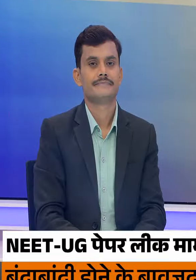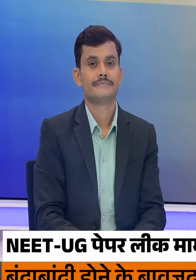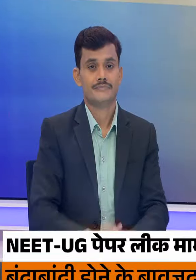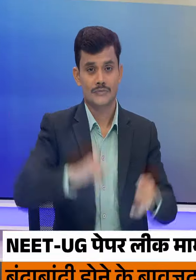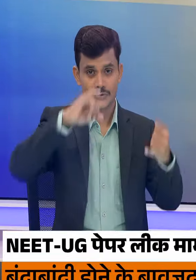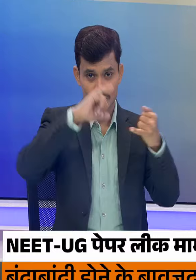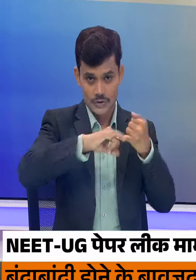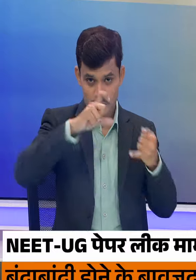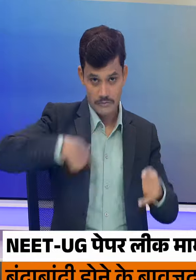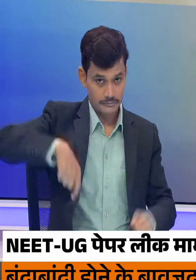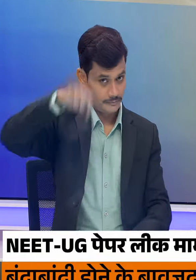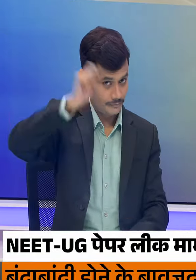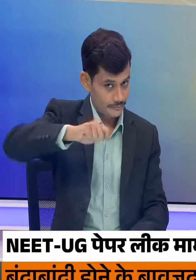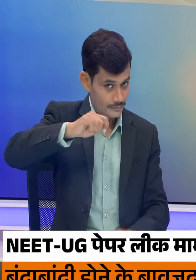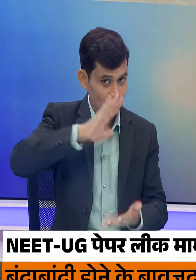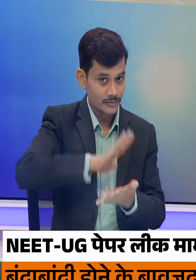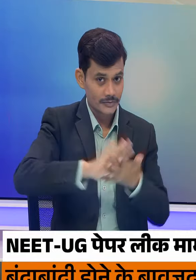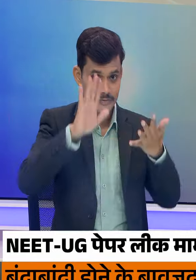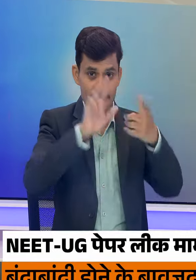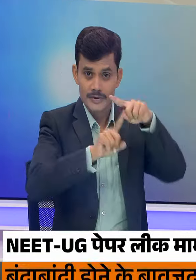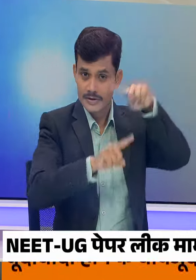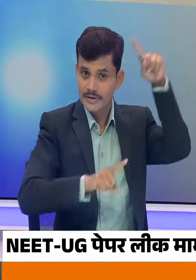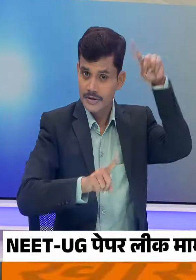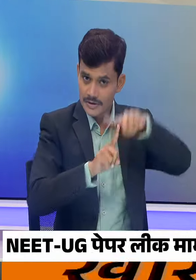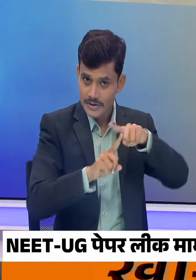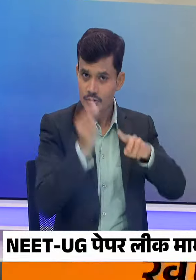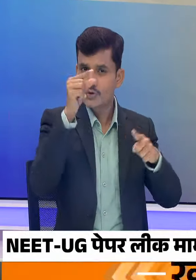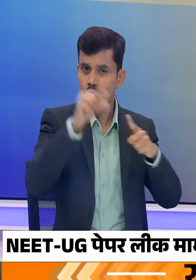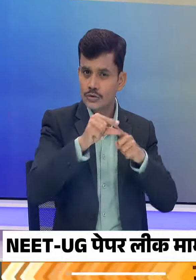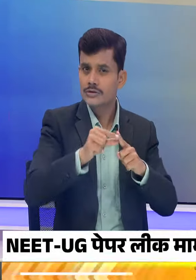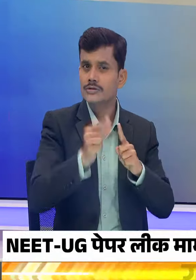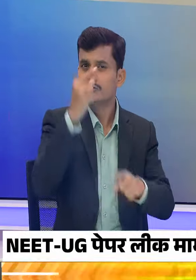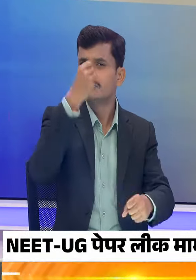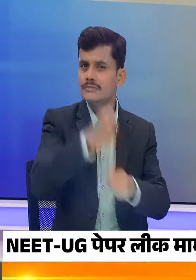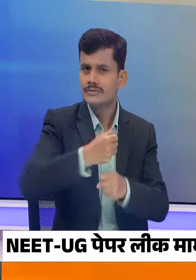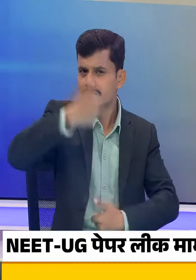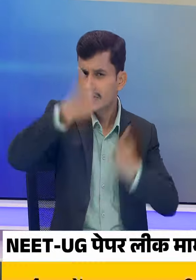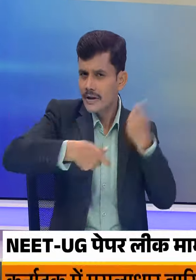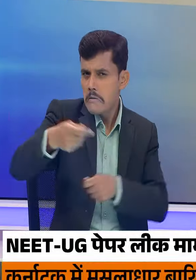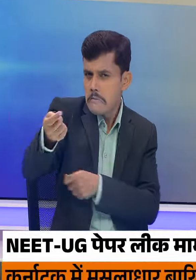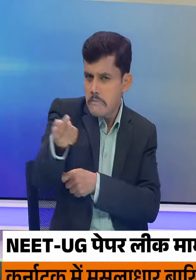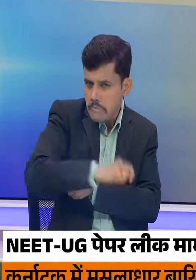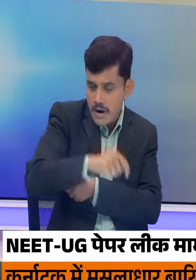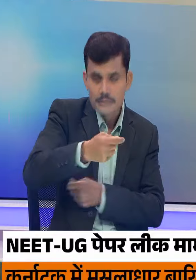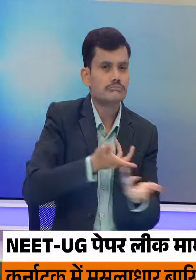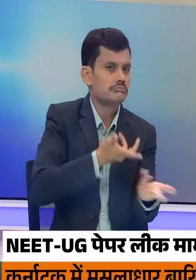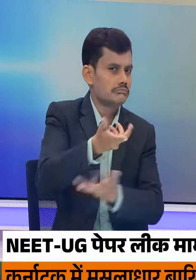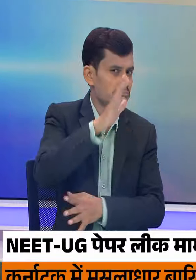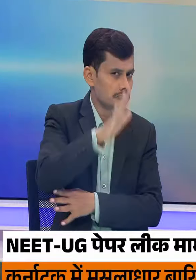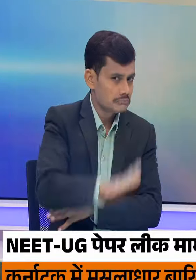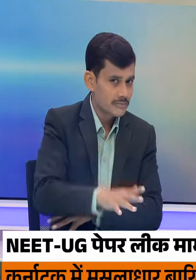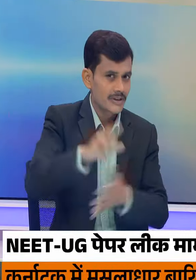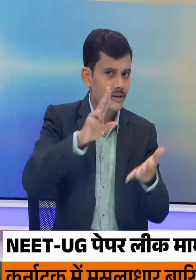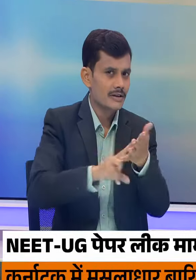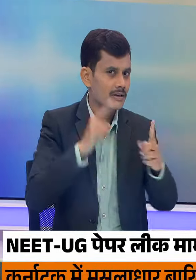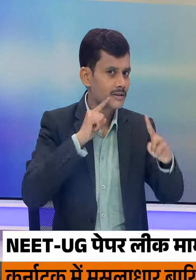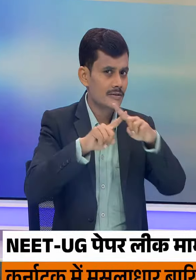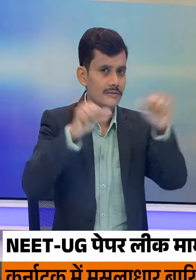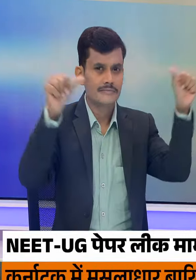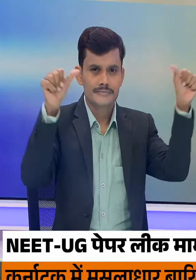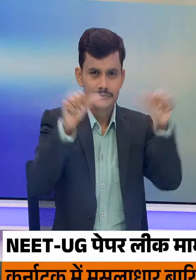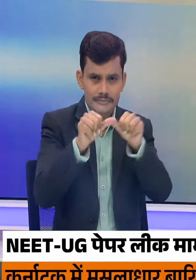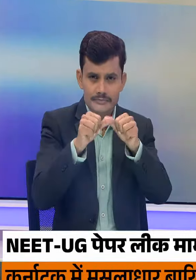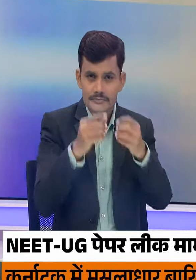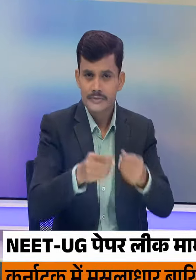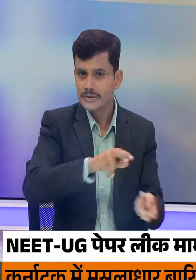सुप्रेम कोच में आज नीच यूची पेपर लीक मामले में होकी सुनवाई एंट ये द्वारा इस्थानांत्रण की मांग से जुड़ी चालिस